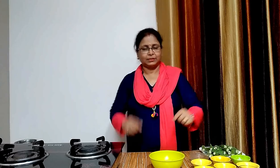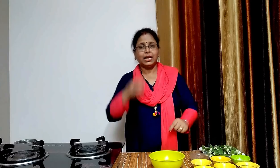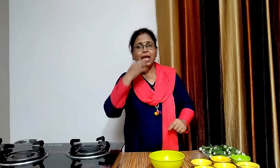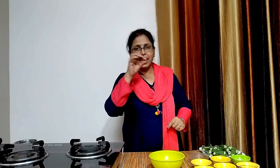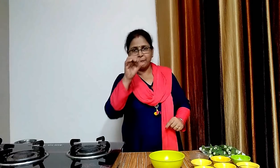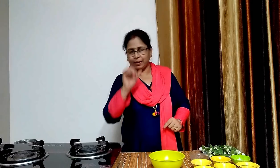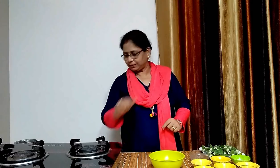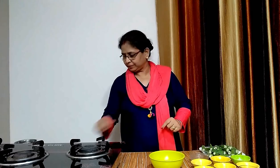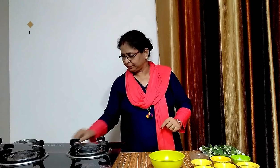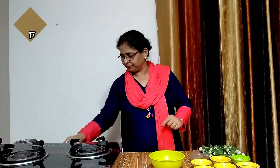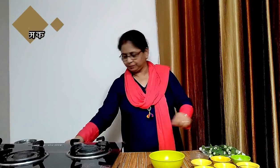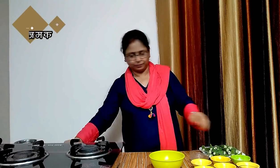स्वादन सर्ण नाम